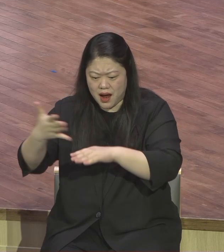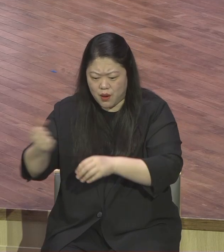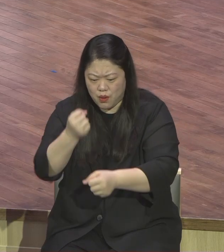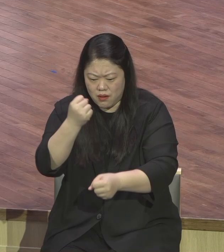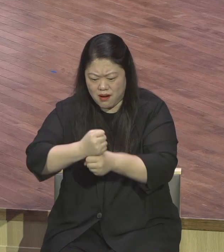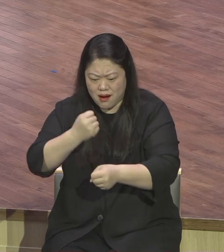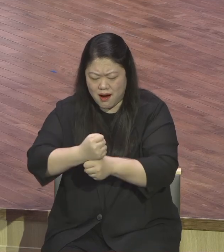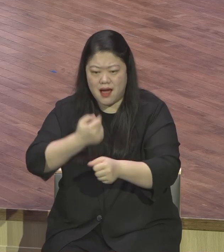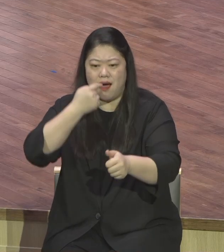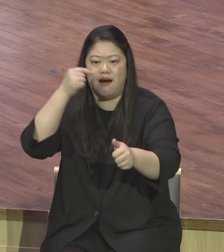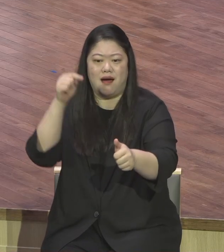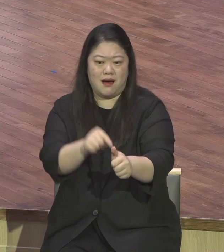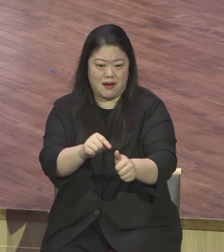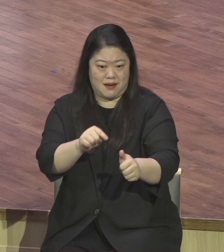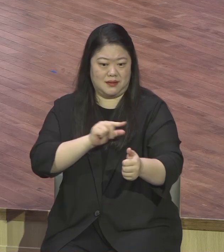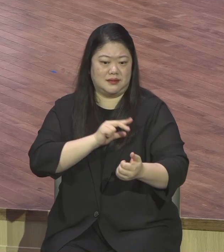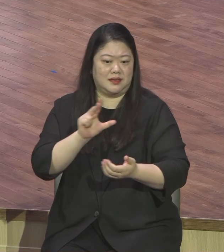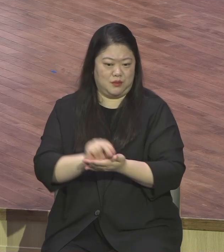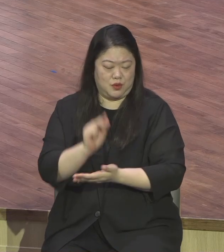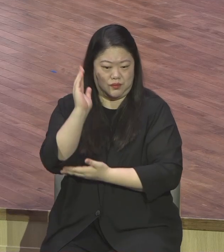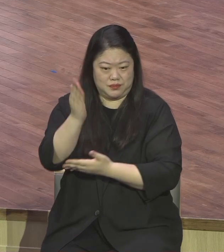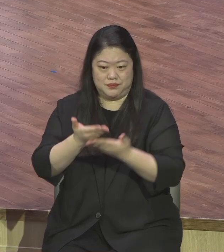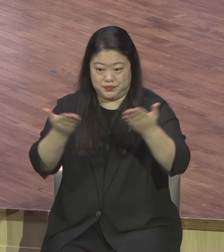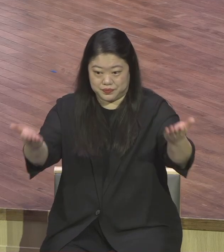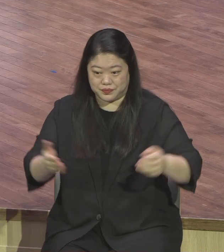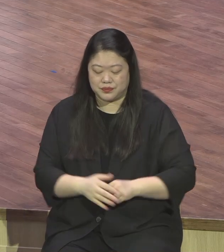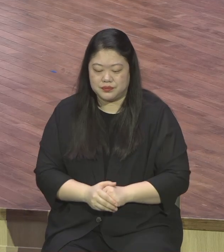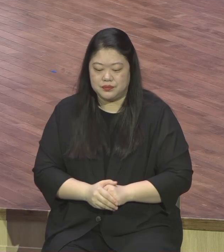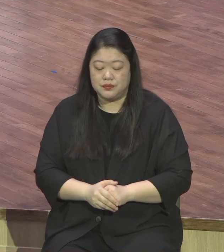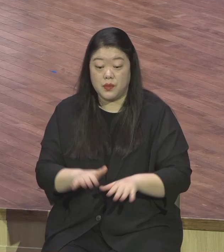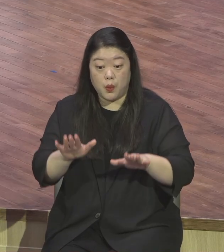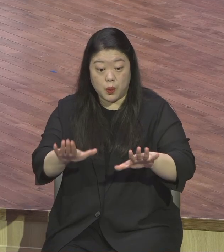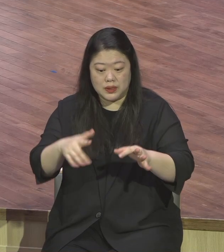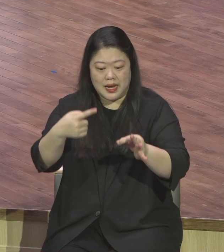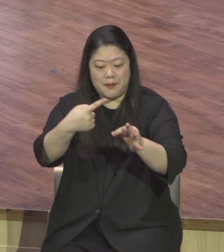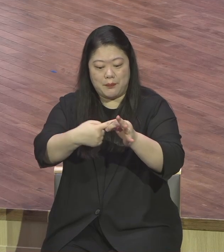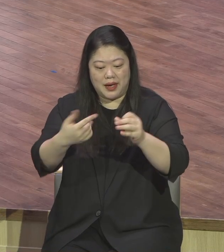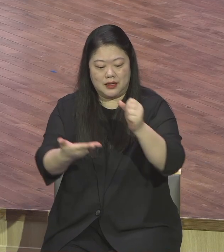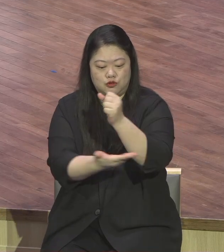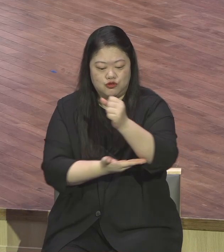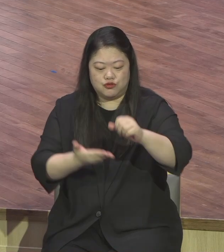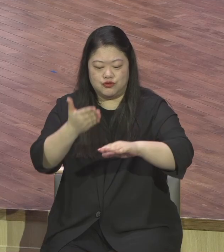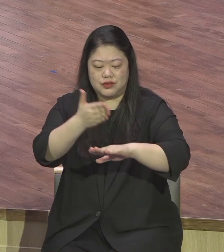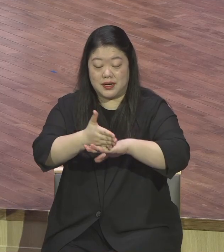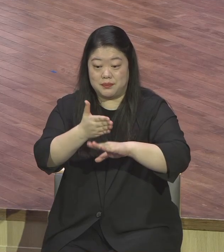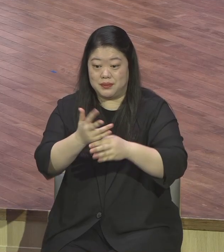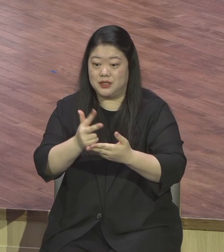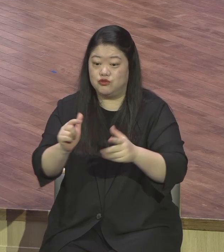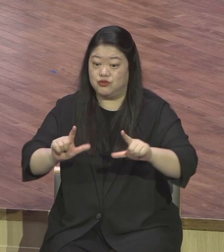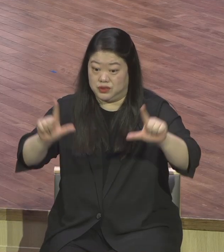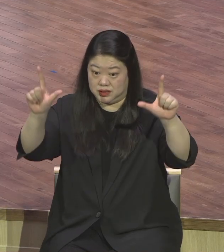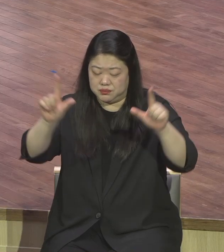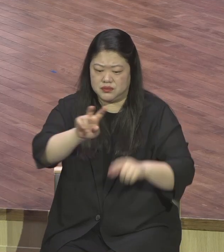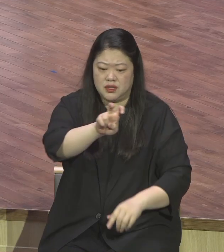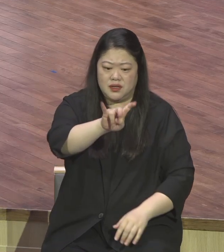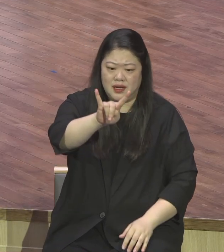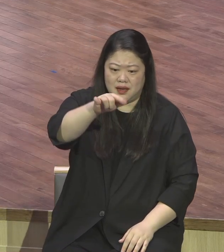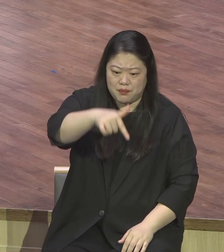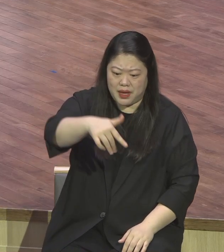오늘은 맥주감사주일로 하나님께 영광을 돌리는데 맥주감사라는 것은 문자로